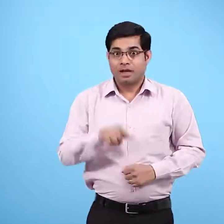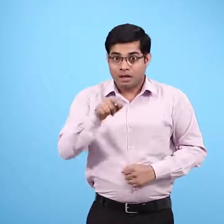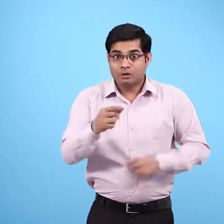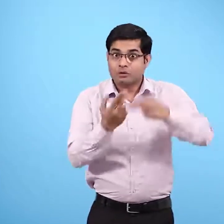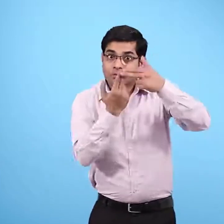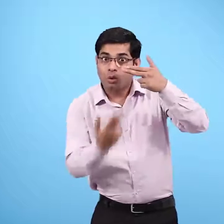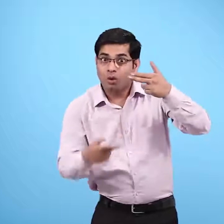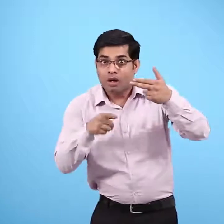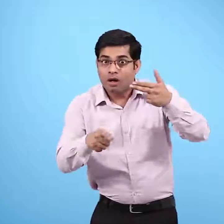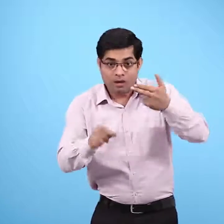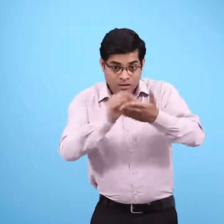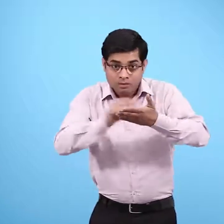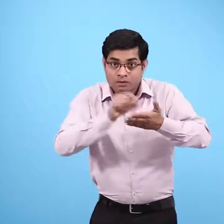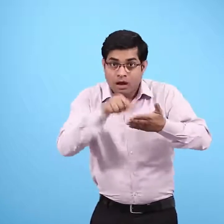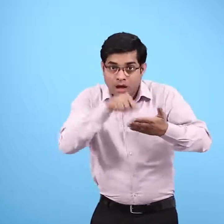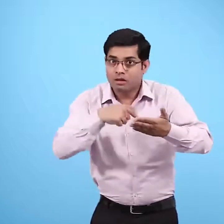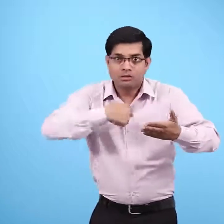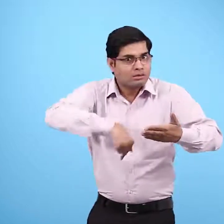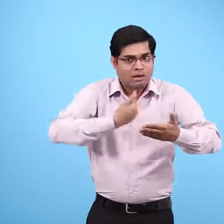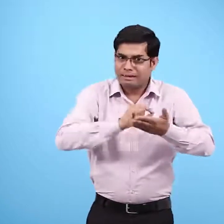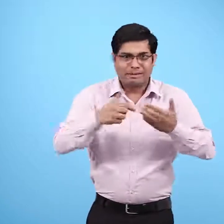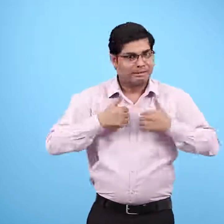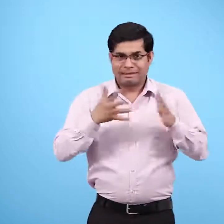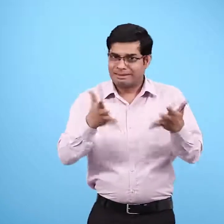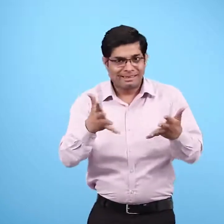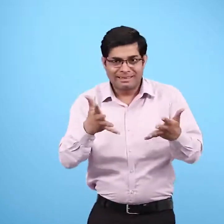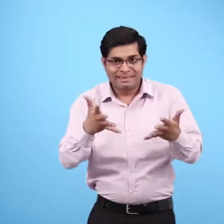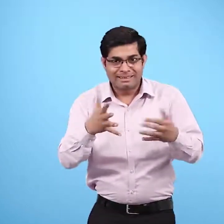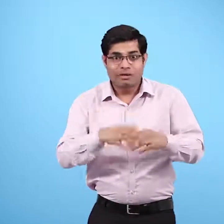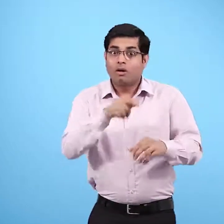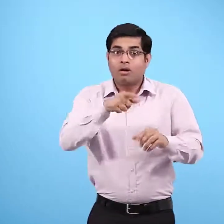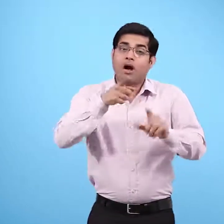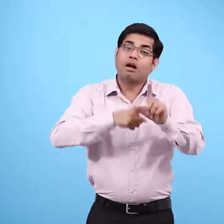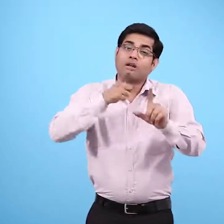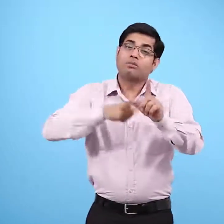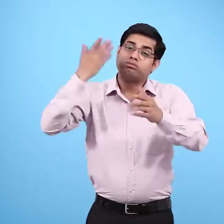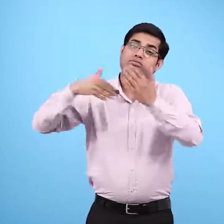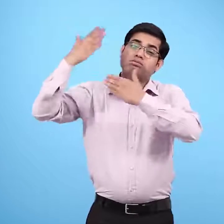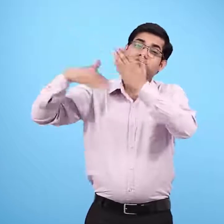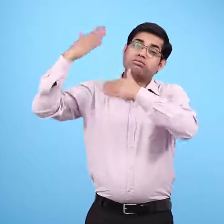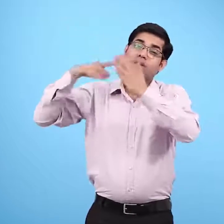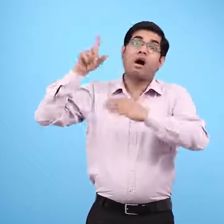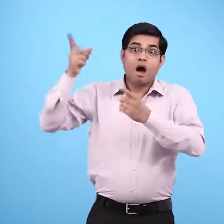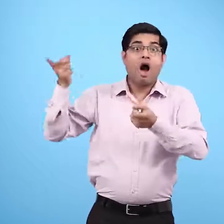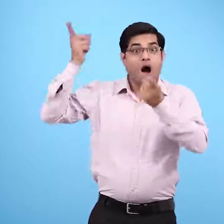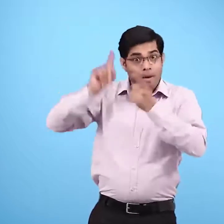कहानी यह हमने नहीं गड़ी वर्षों पहले सच्ची थी घटी